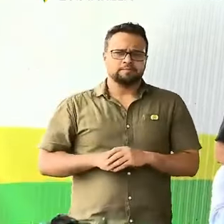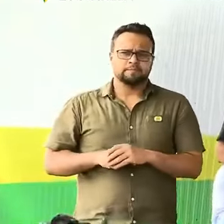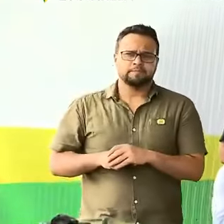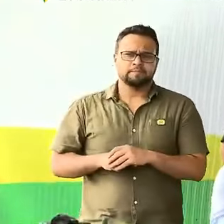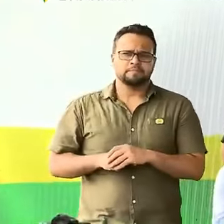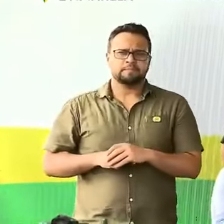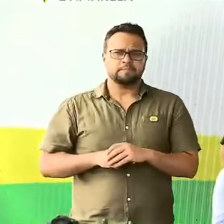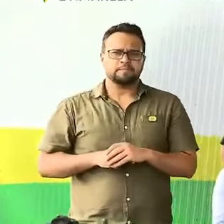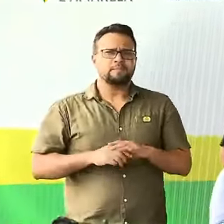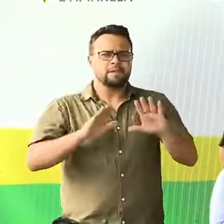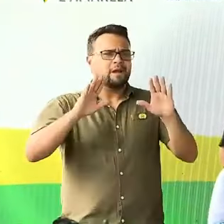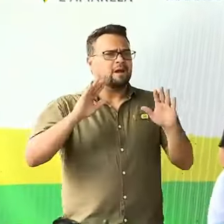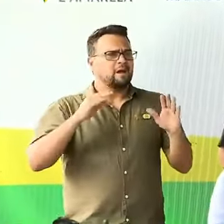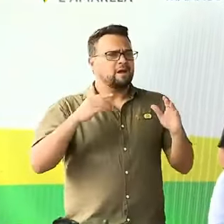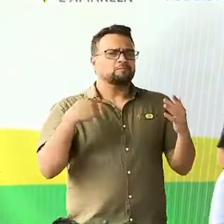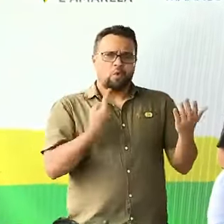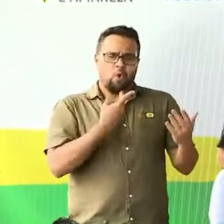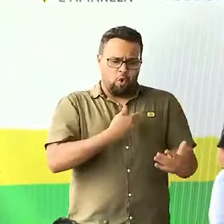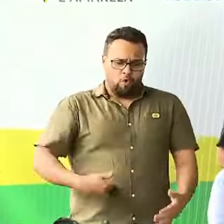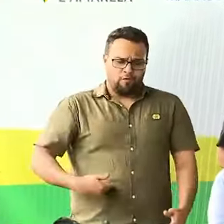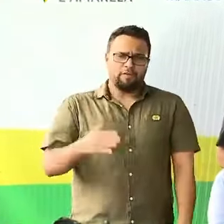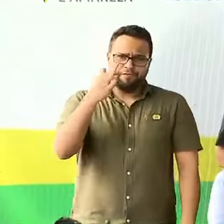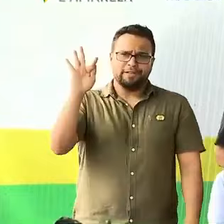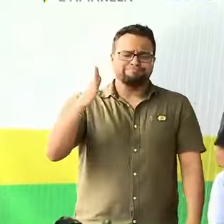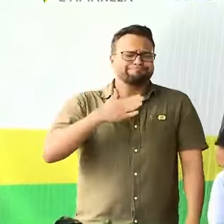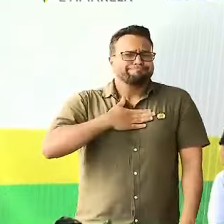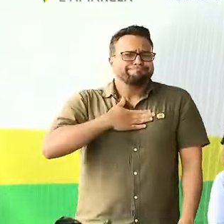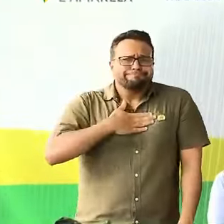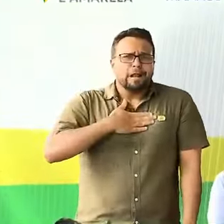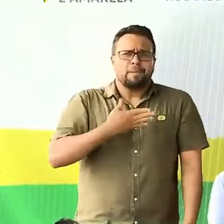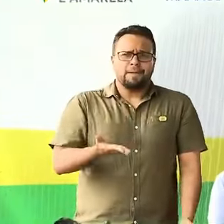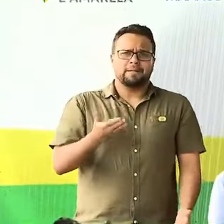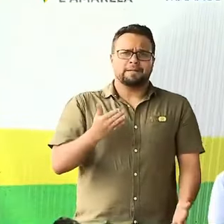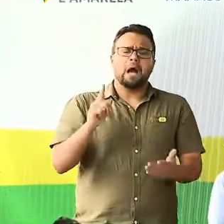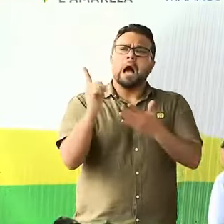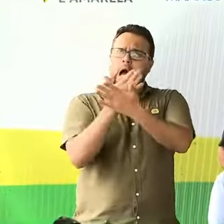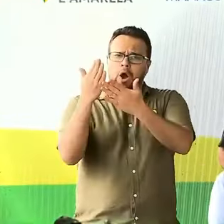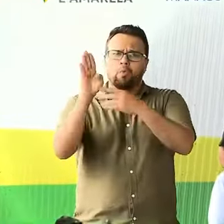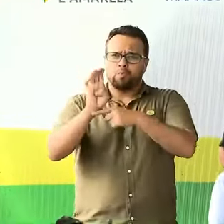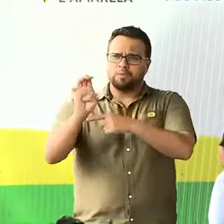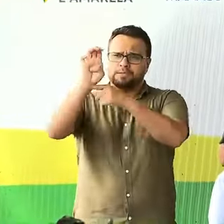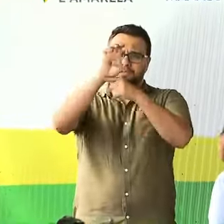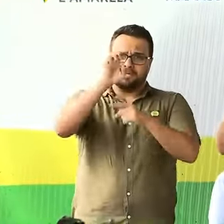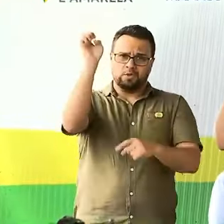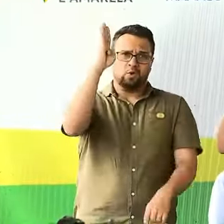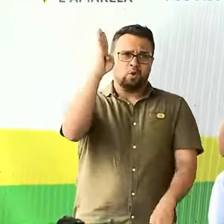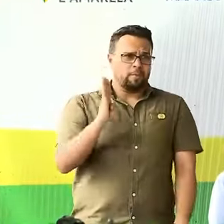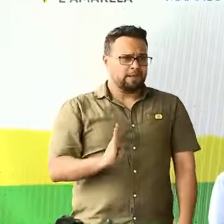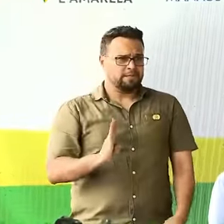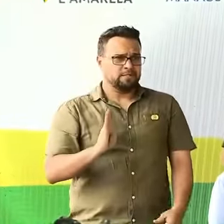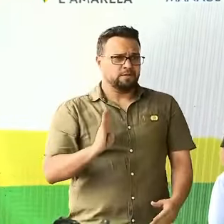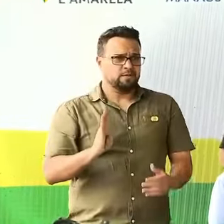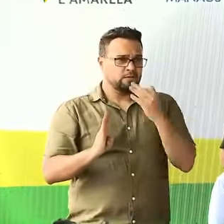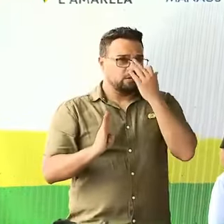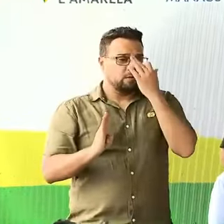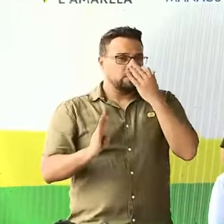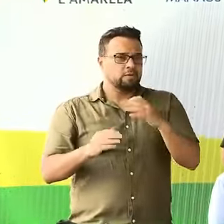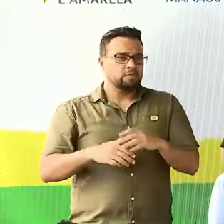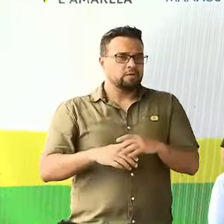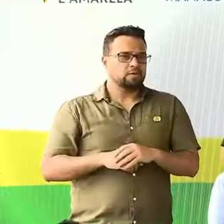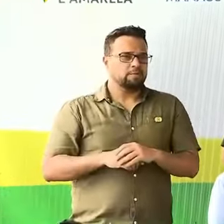A gente lamenta, a gente lamenta que alguns estados do Brasil, com o maior estado,